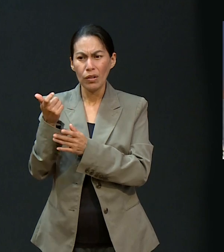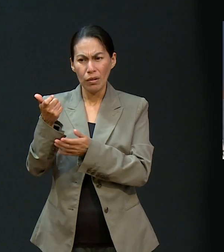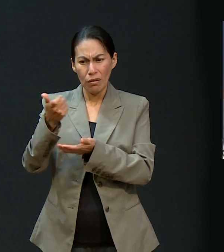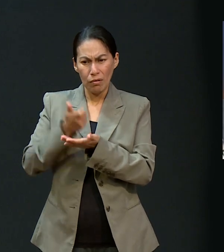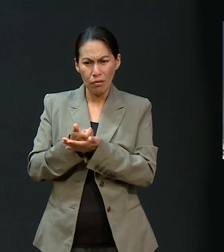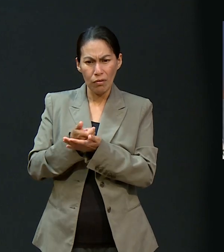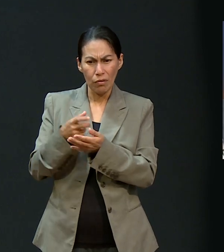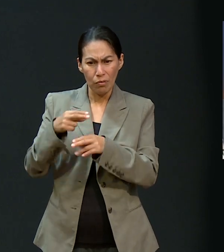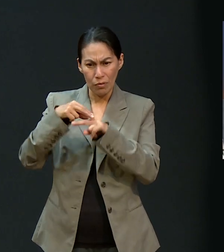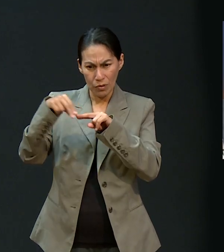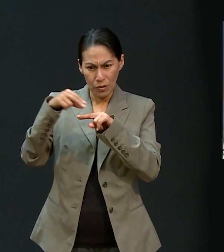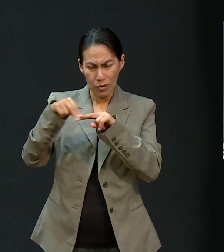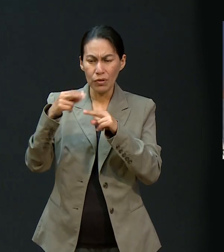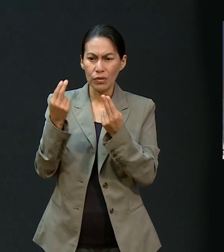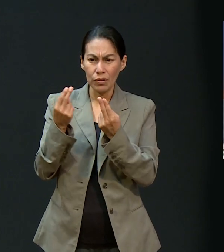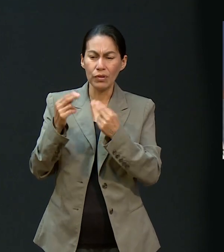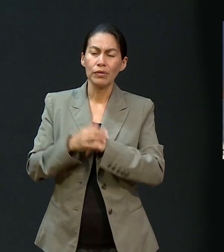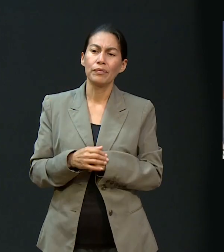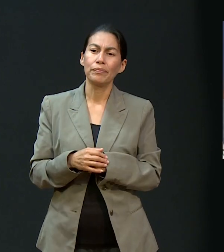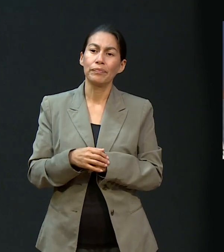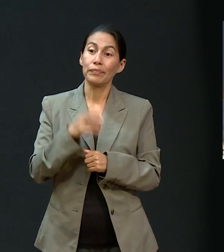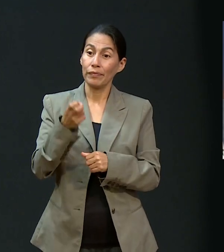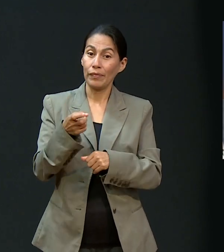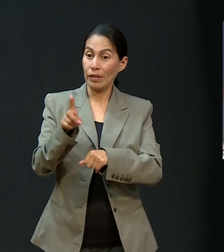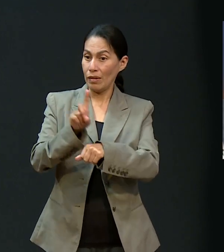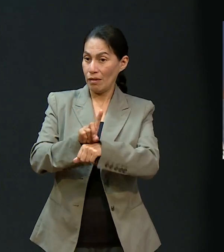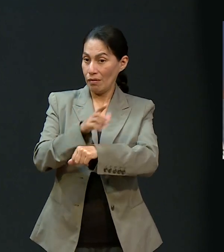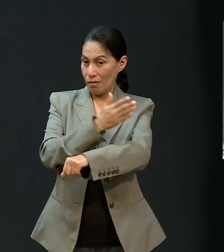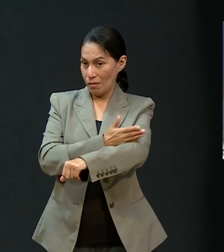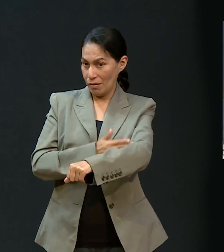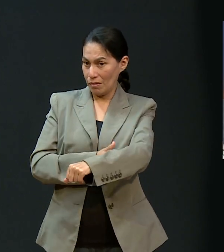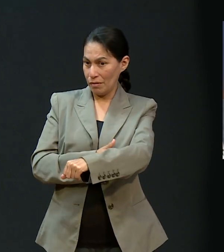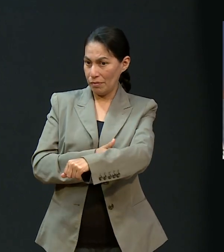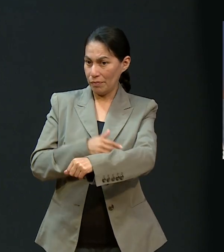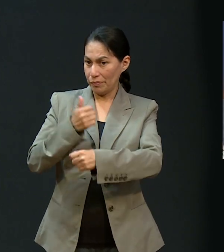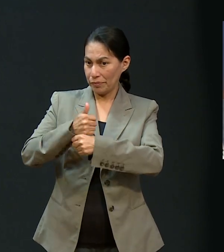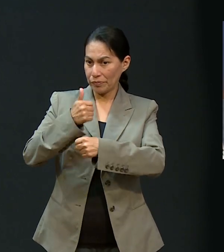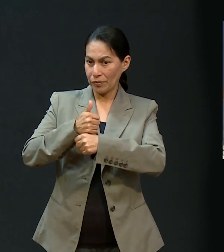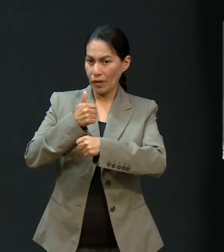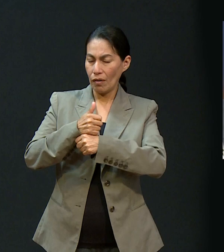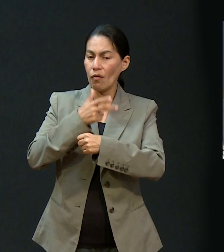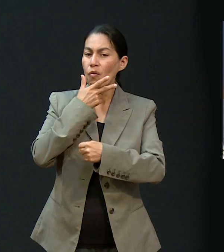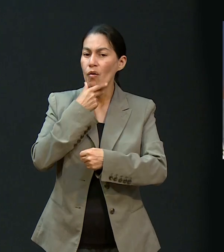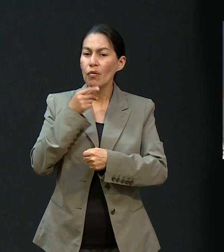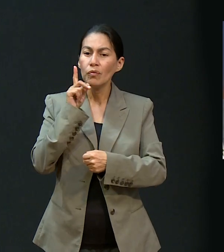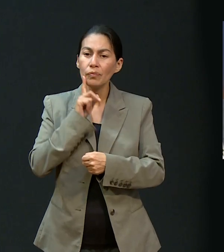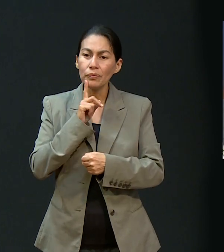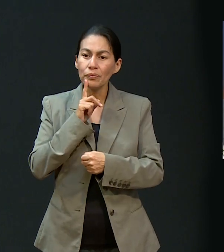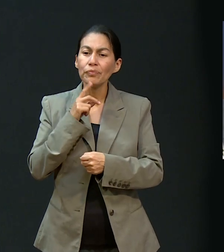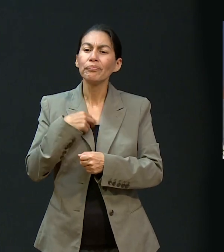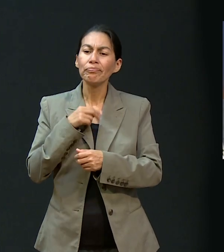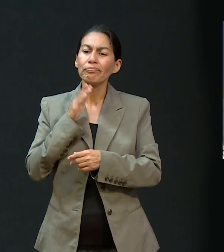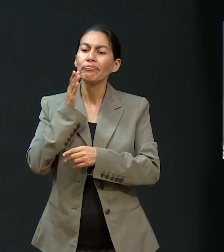vender esto, te lo ofrezco. Y pues ya me compraron. Y en esa tarde yo visité a mis abuelos.